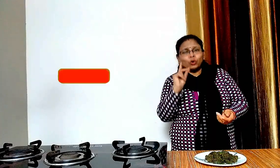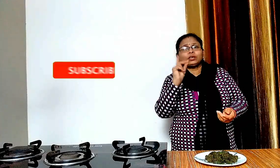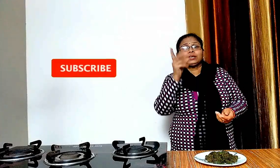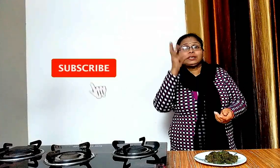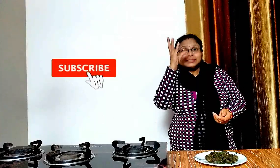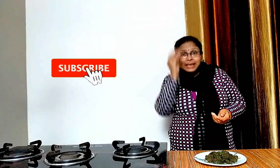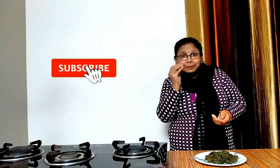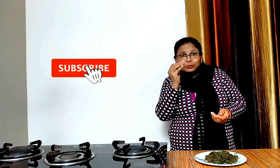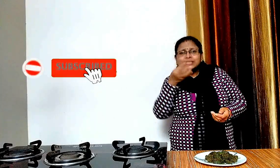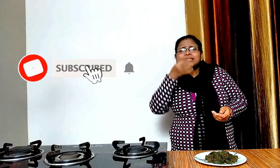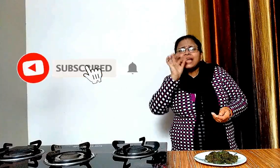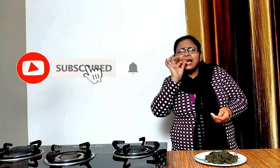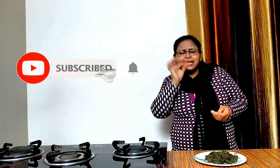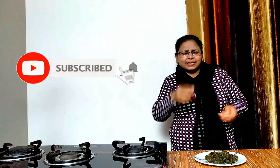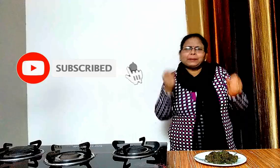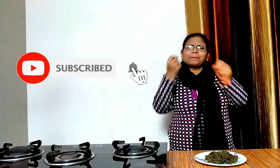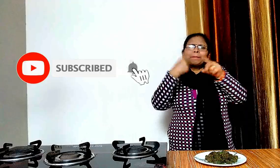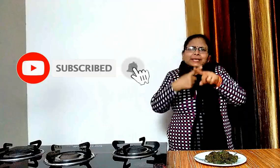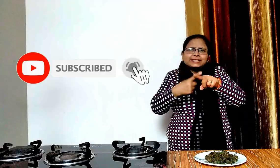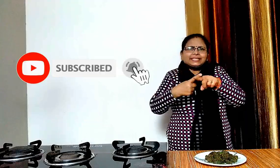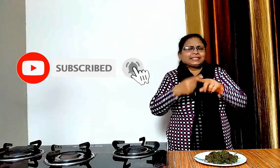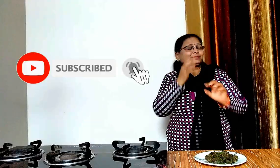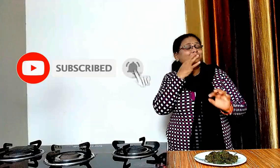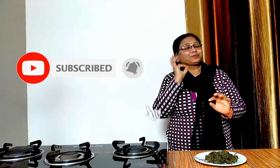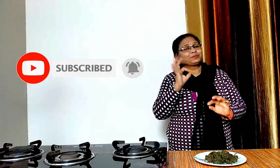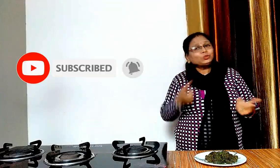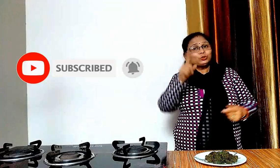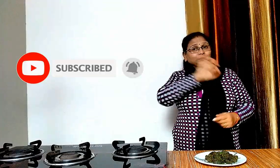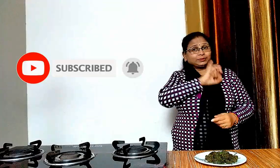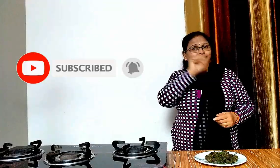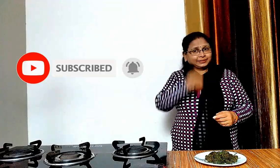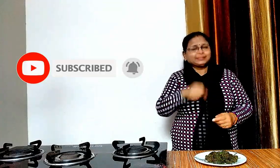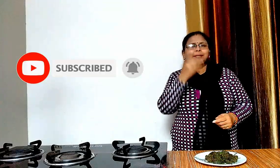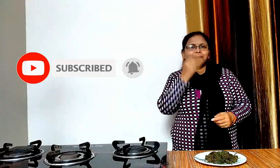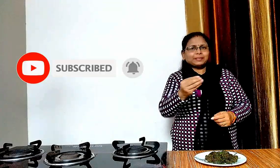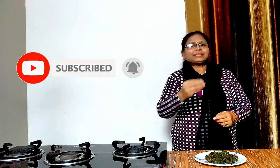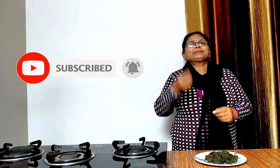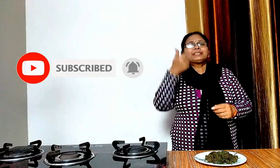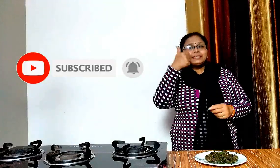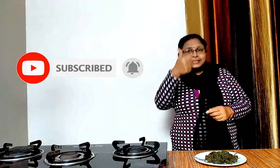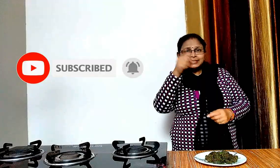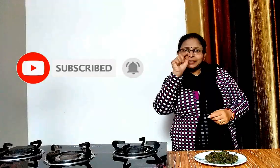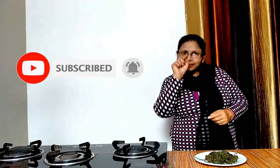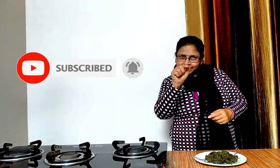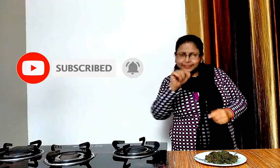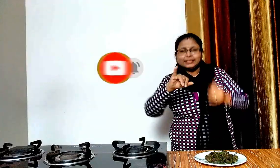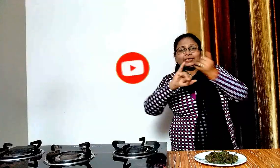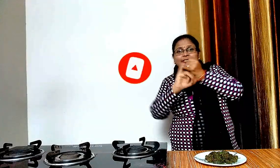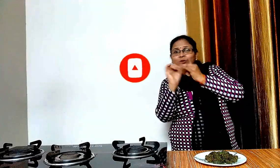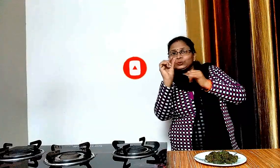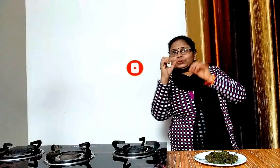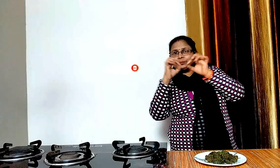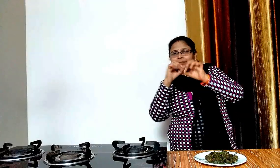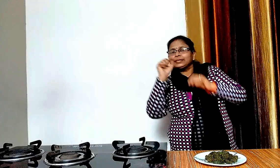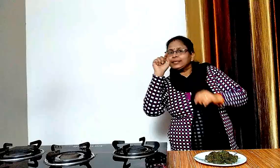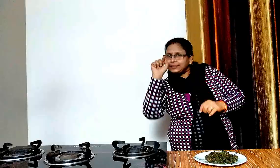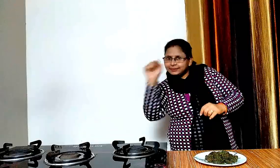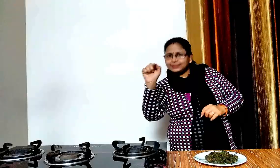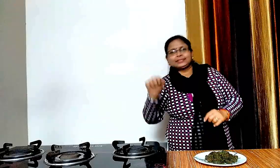में enjoy कर सकते हैं अगर आपको मेरी वीडियो पसंद आयो तो इस वीडियो को लाइक और इस चैनल को subscribe करना ना भूले बिलते हैं